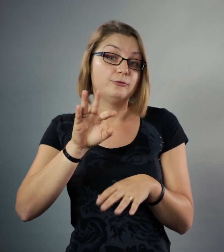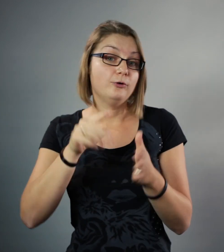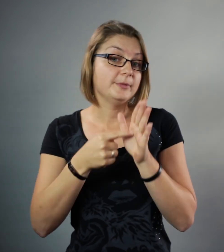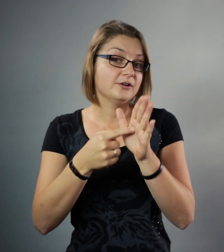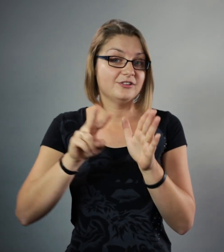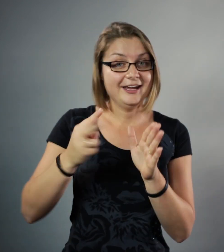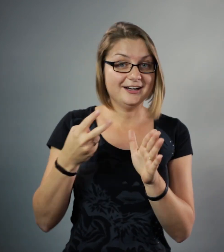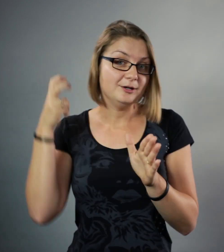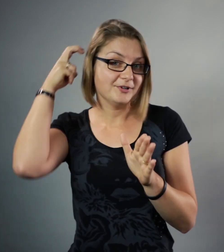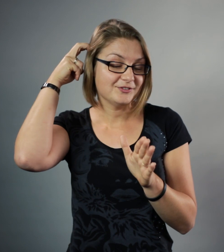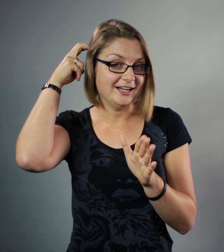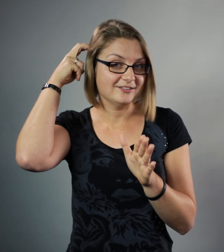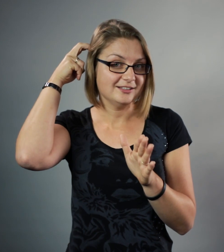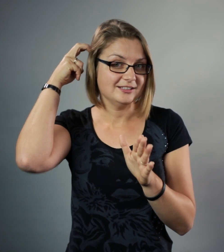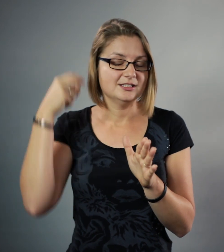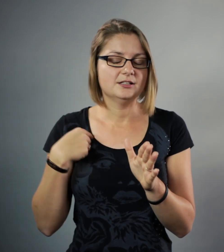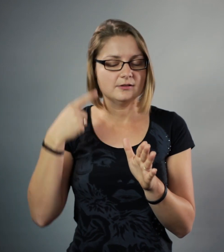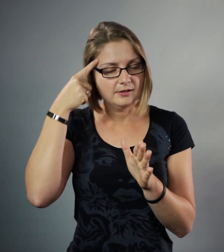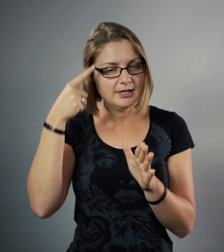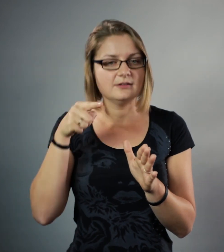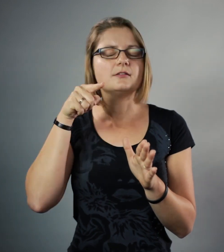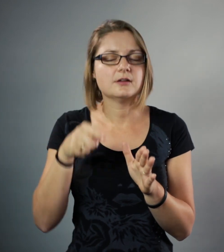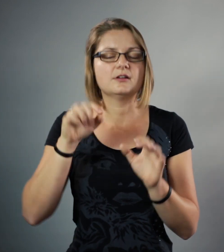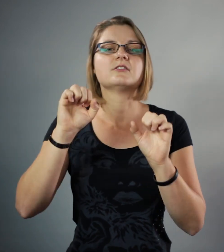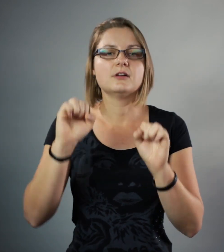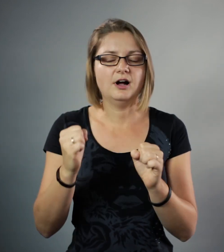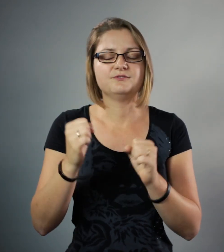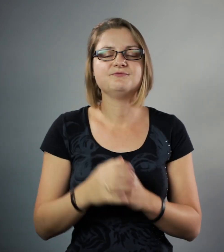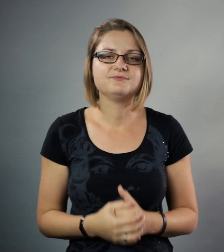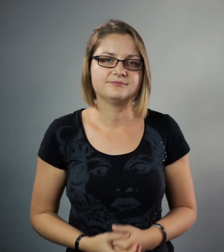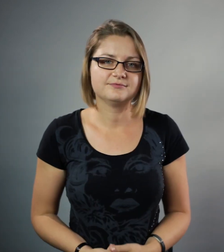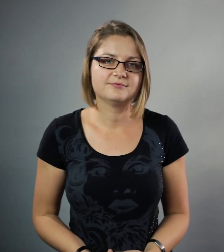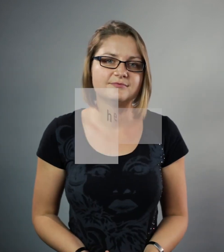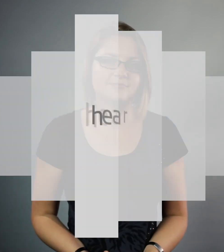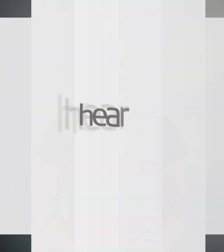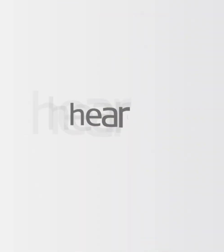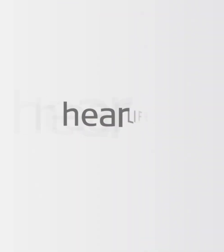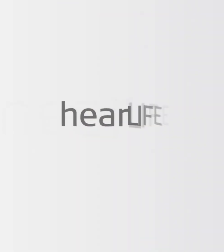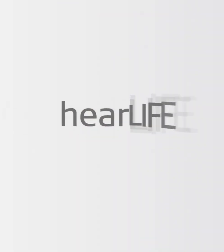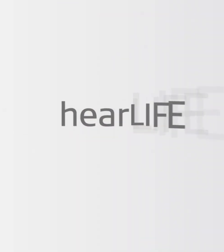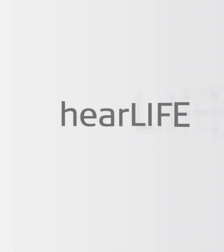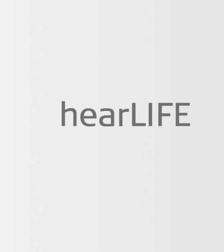bijvoorbeeld herimplantatie. Dat ik weet dat dat kan. geniet. Maar zo kan ik Laughing